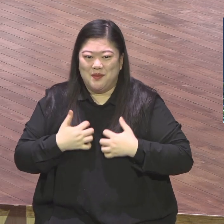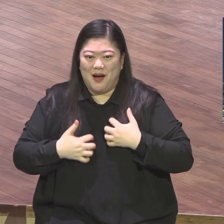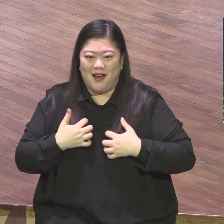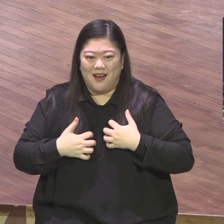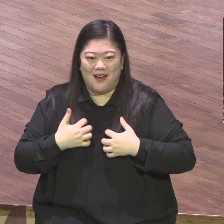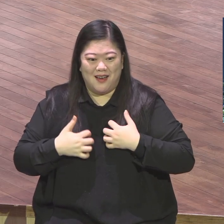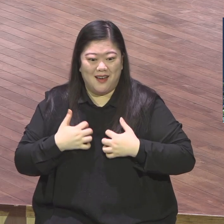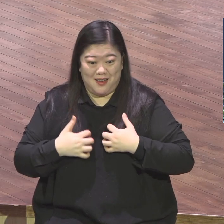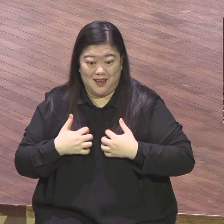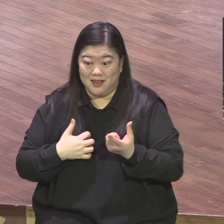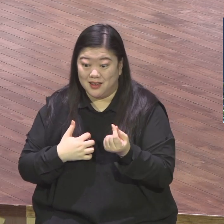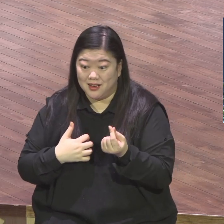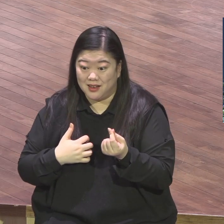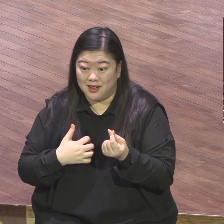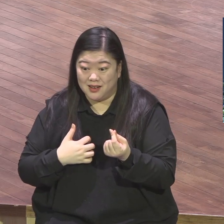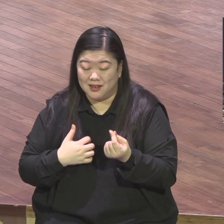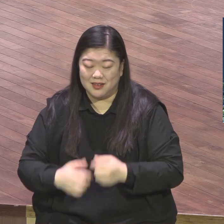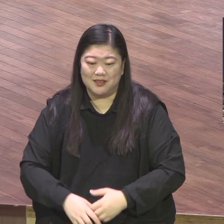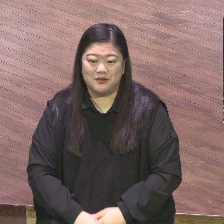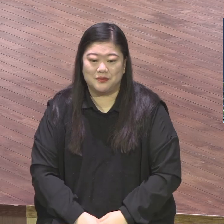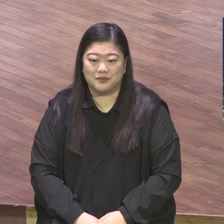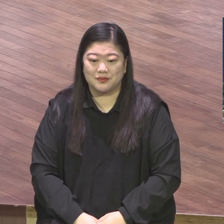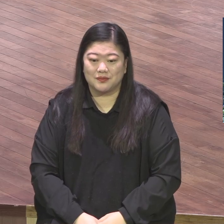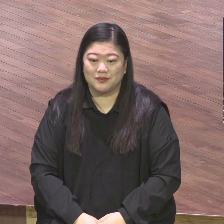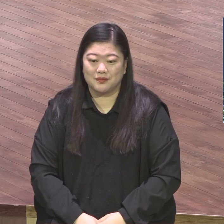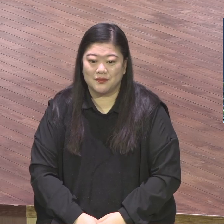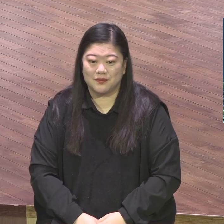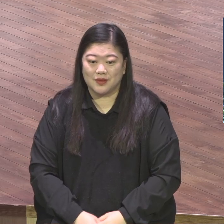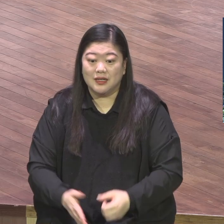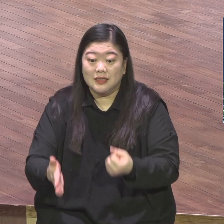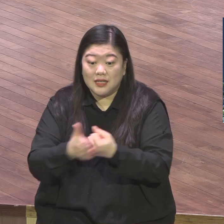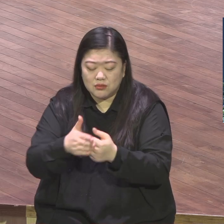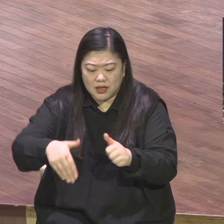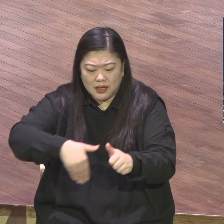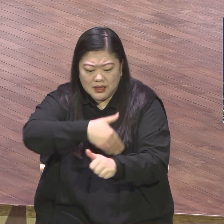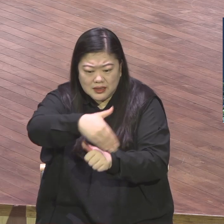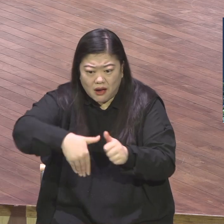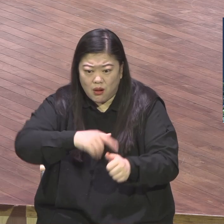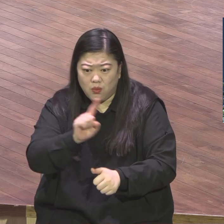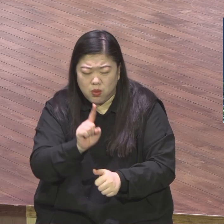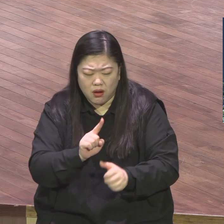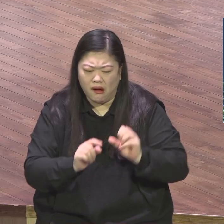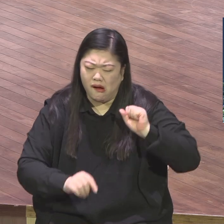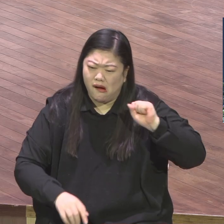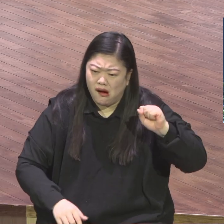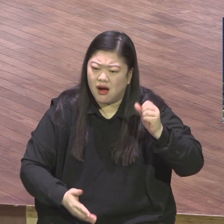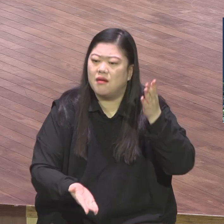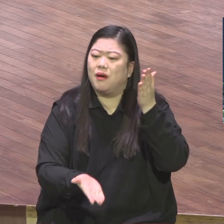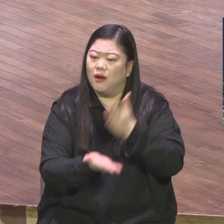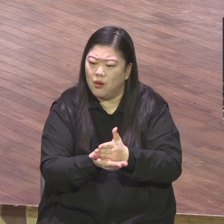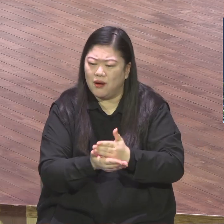그래서 어떤 상황 속에서도 우리가 뺏기지 않고 누려야 할 영적 축복이 그게 뭐냐.